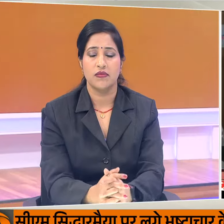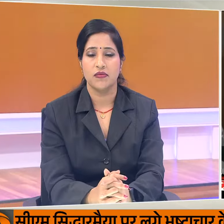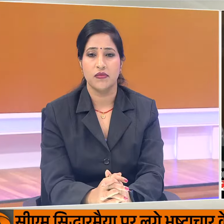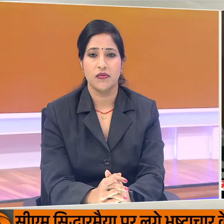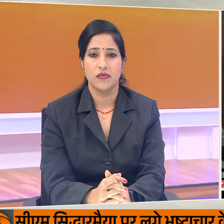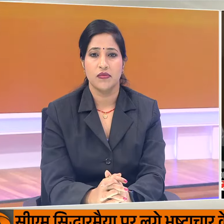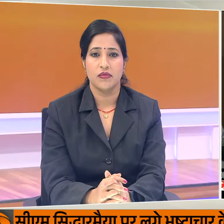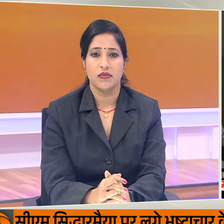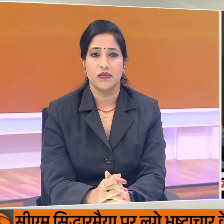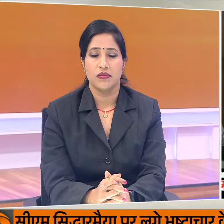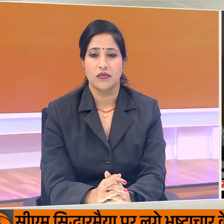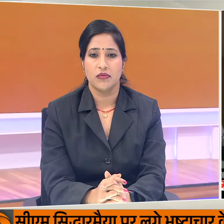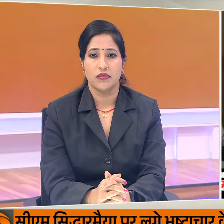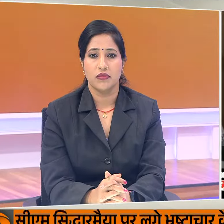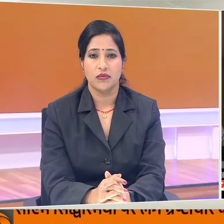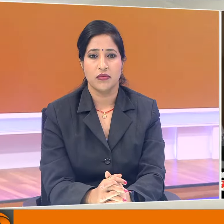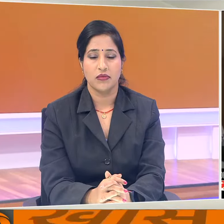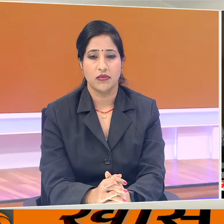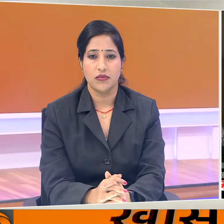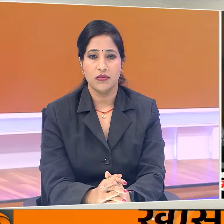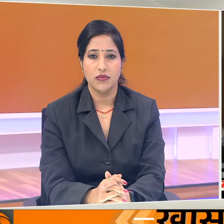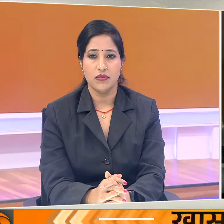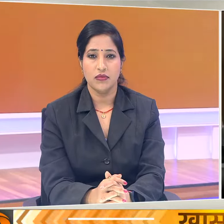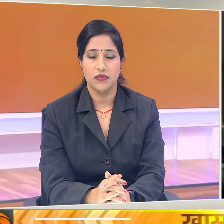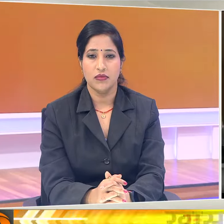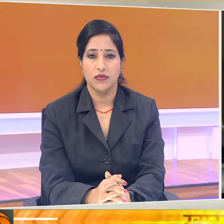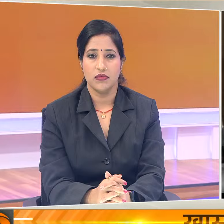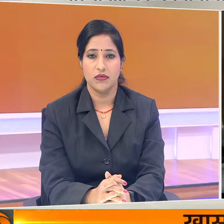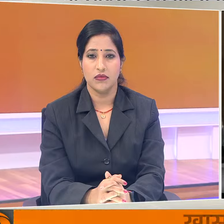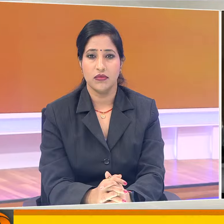है।